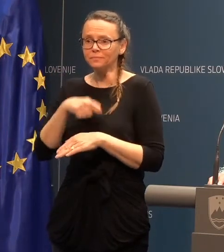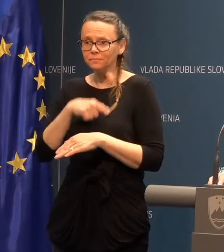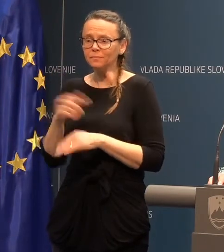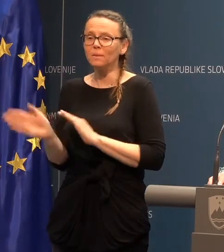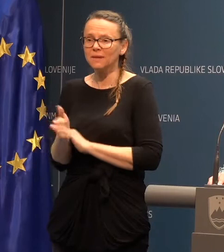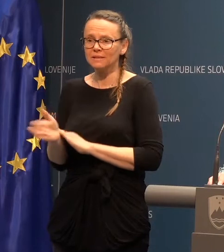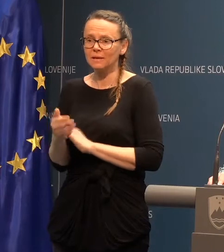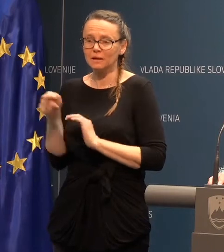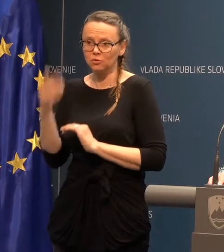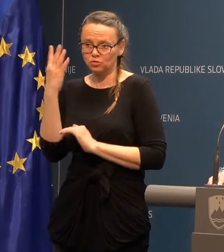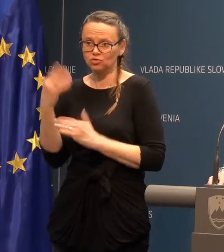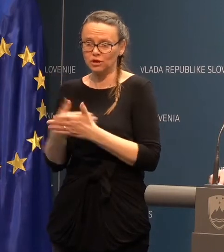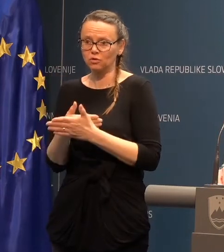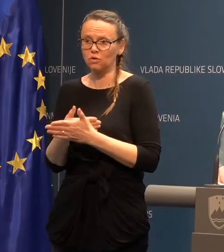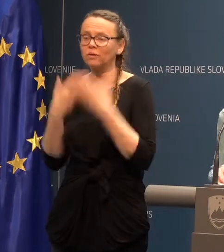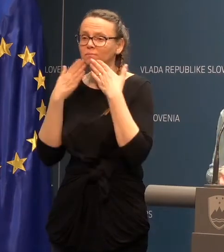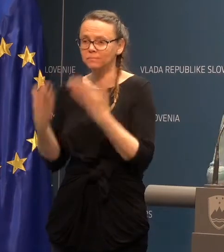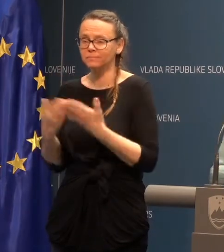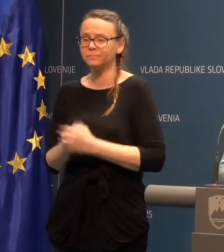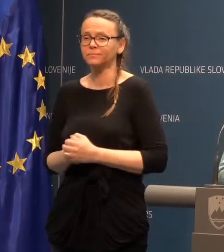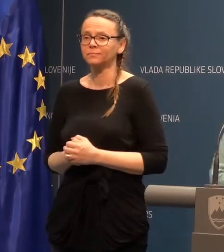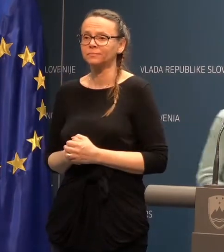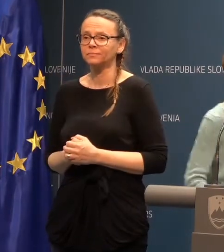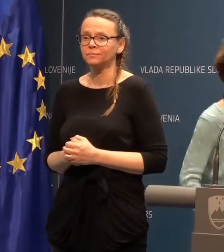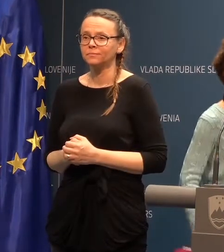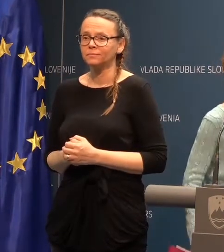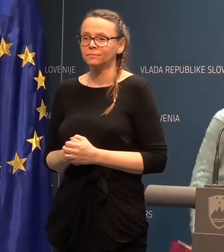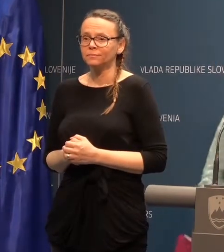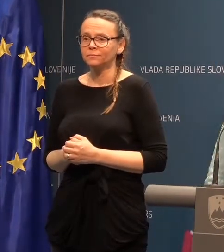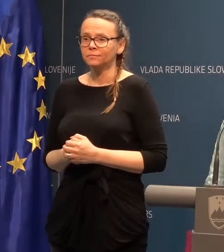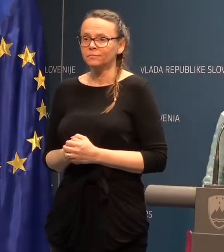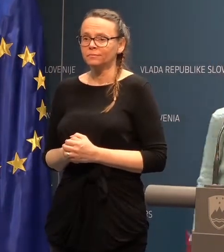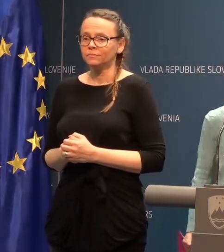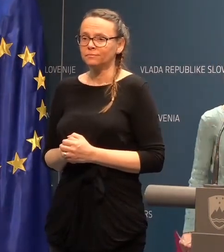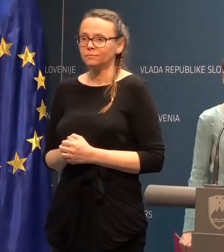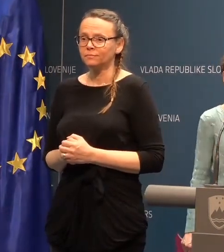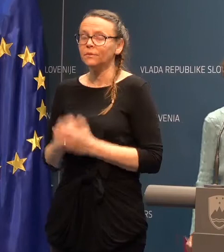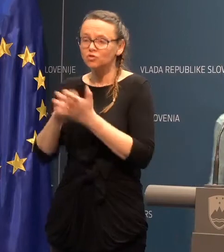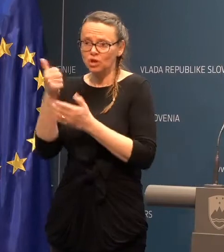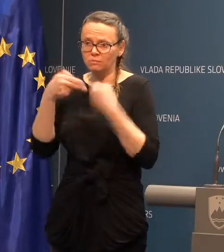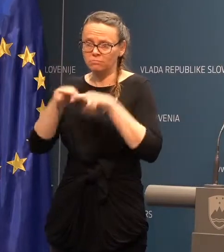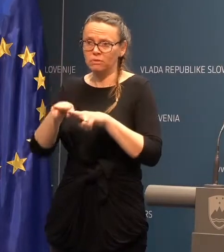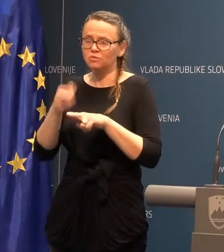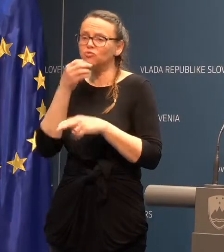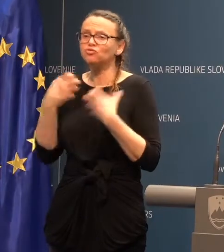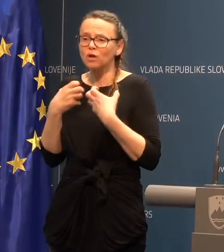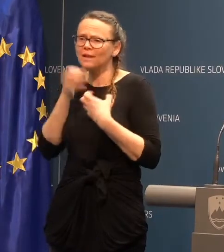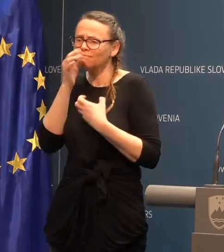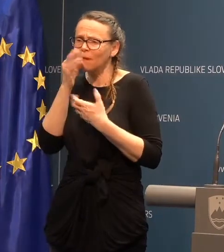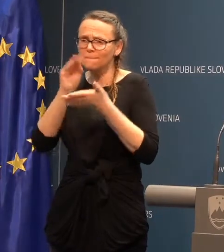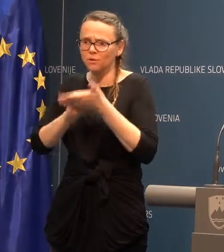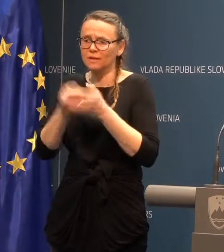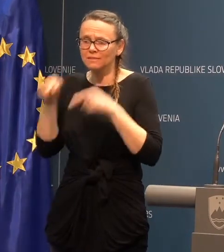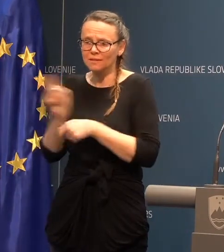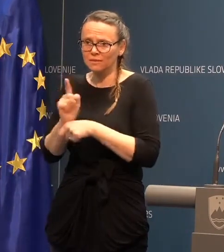klipa. Hvala, imamo naprej. Je še vprašanje. Željeni ste natančen podatek. Ta